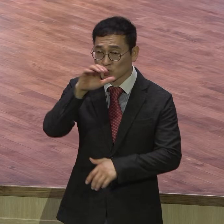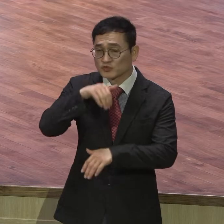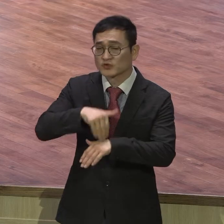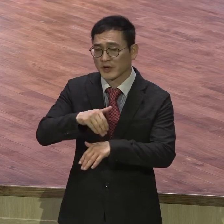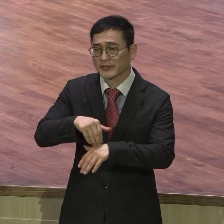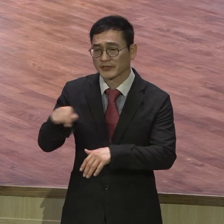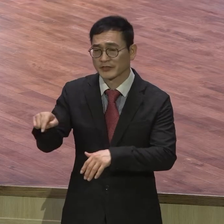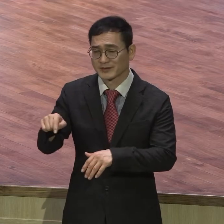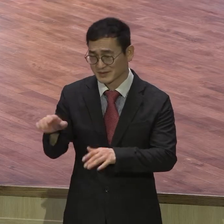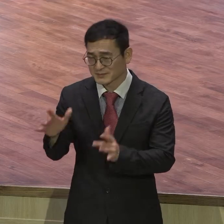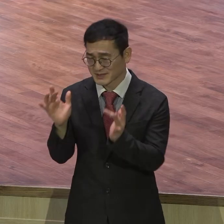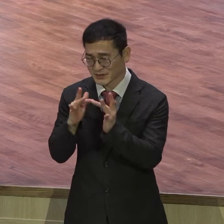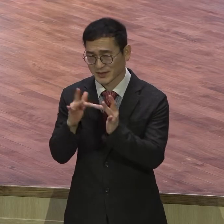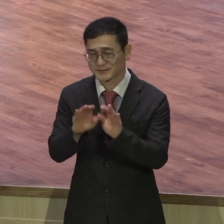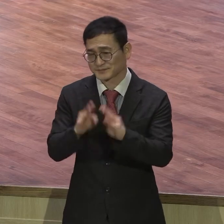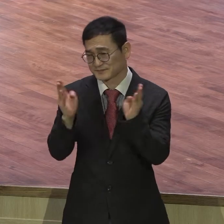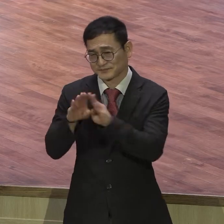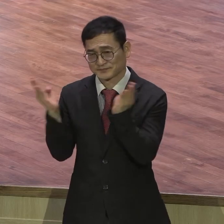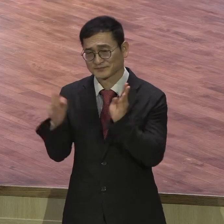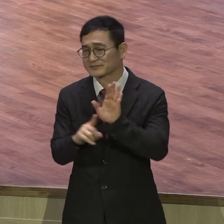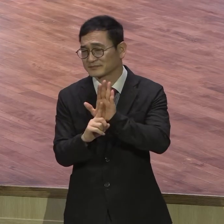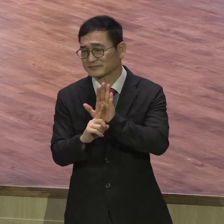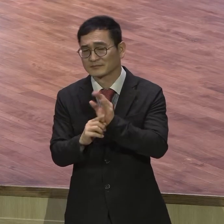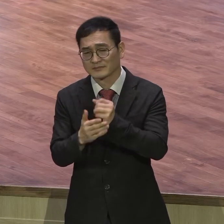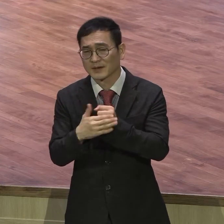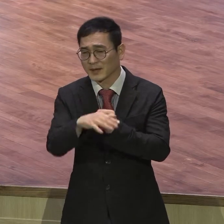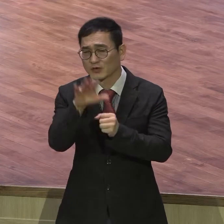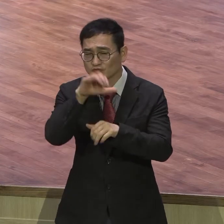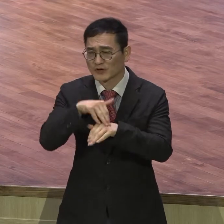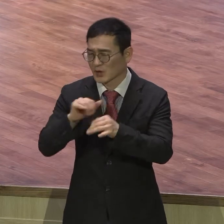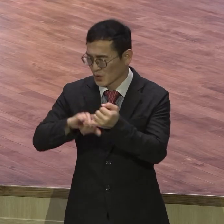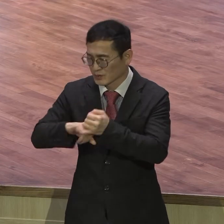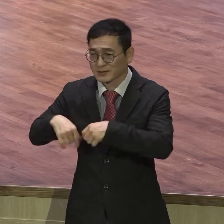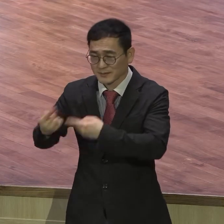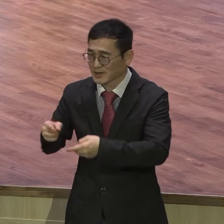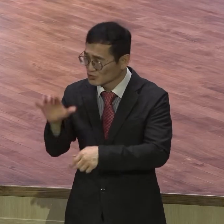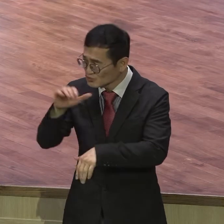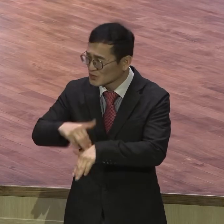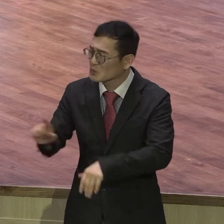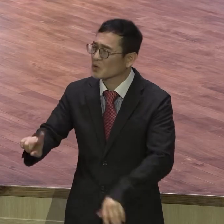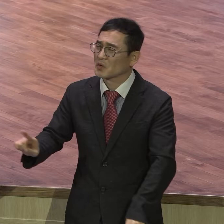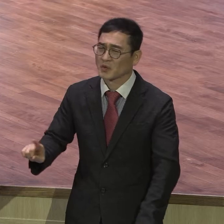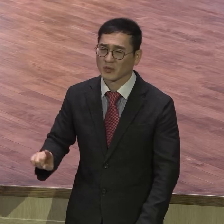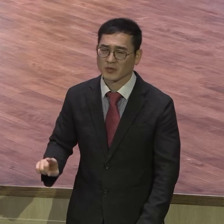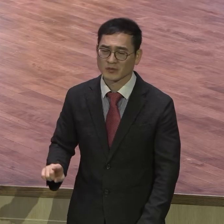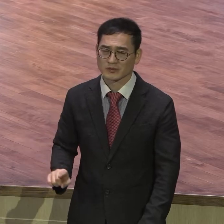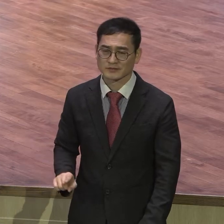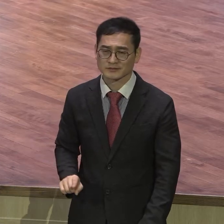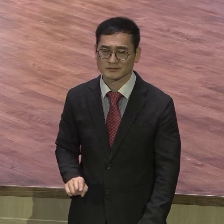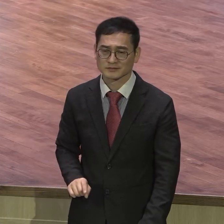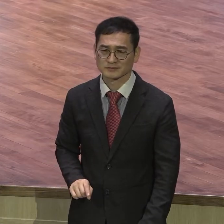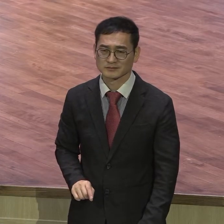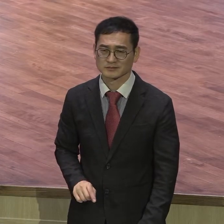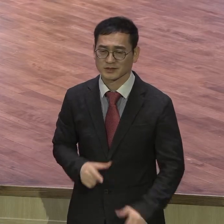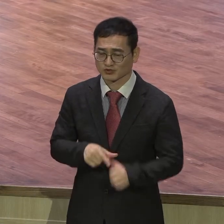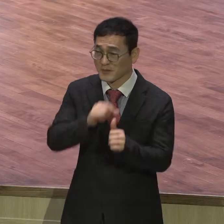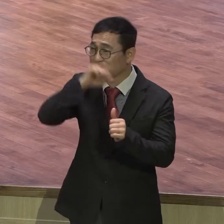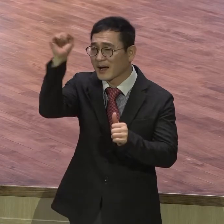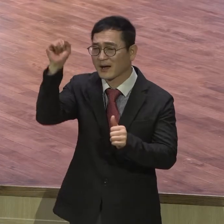그 제자 대고심만 없는 사람이에요 전도 성교 전혀 관심 없어요 그냥 내 하나 구원 받으면 되지 뭐 복잡하게